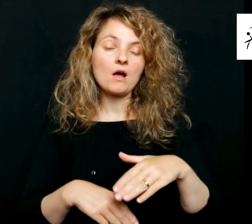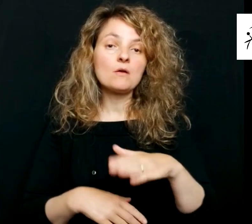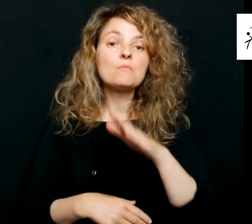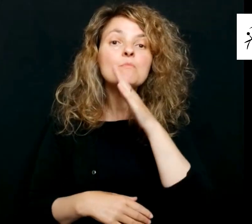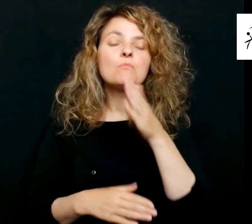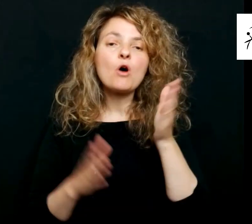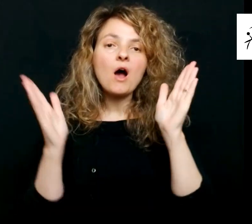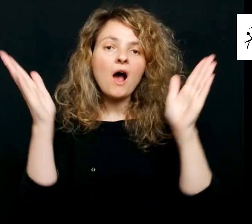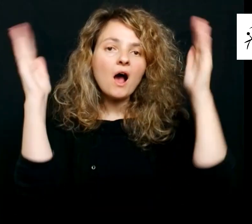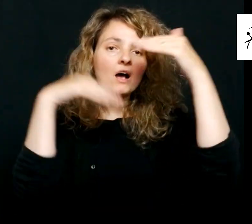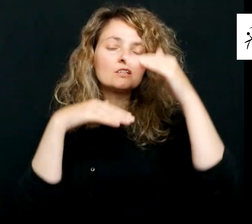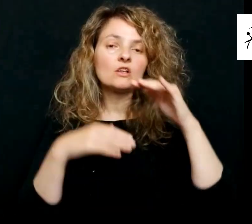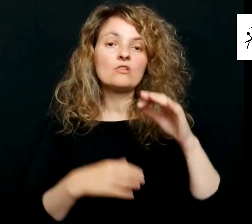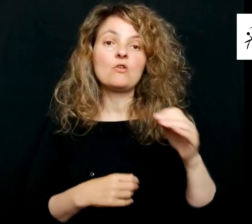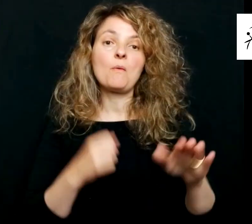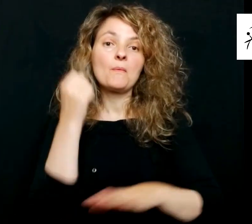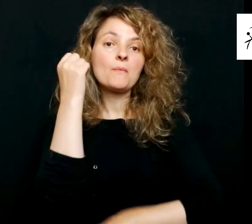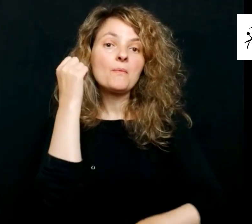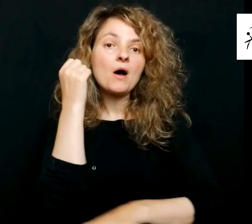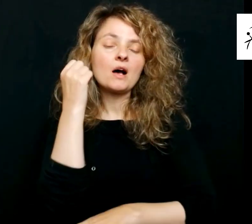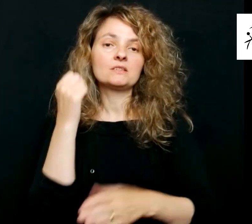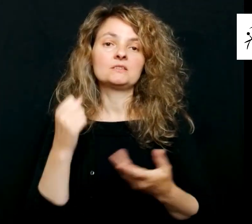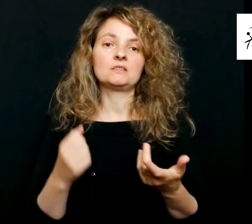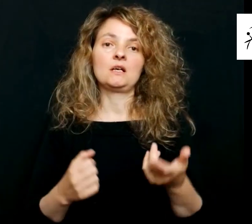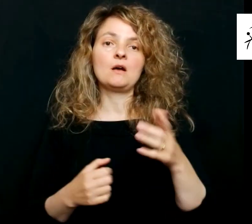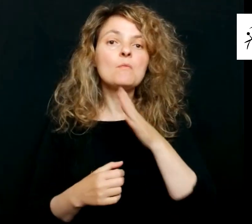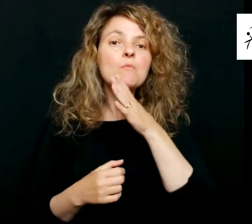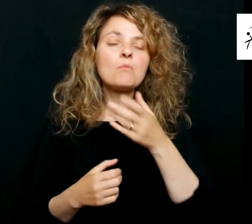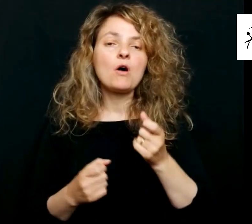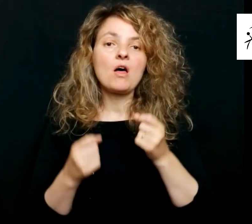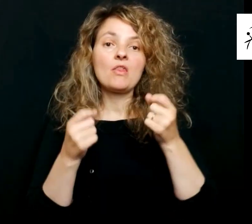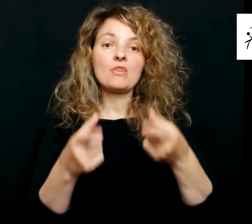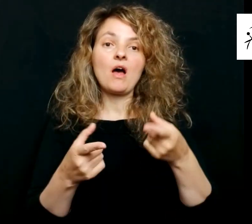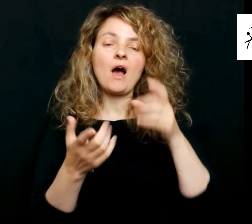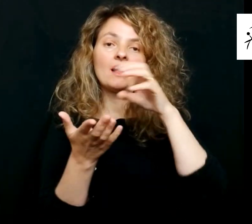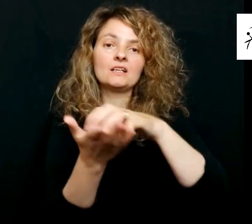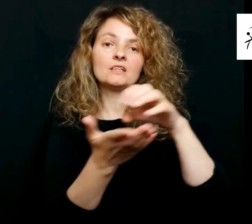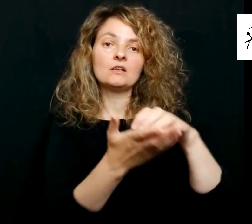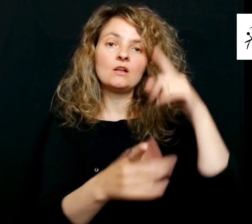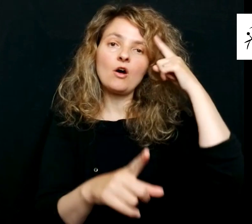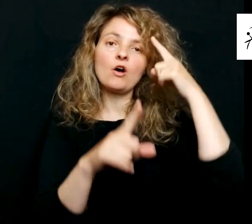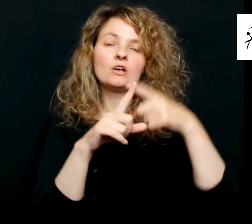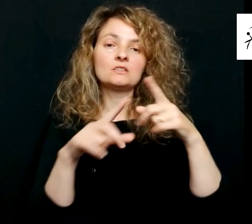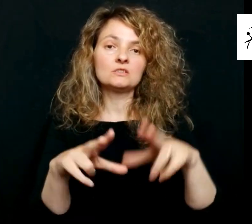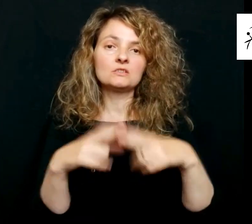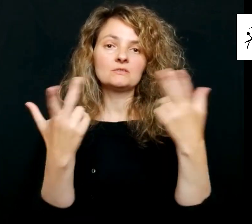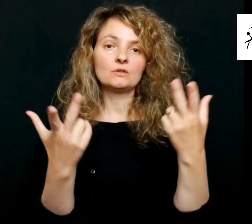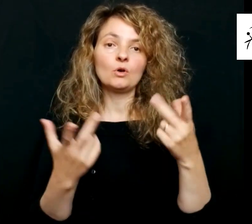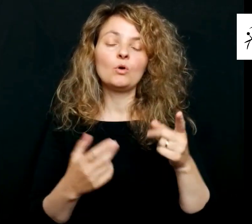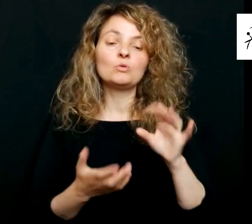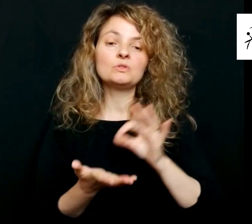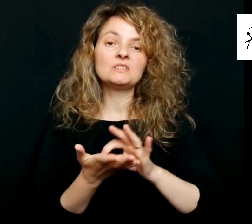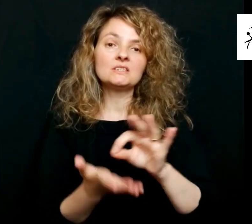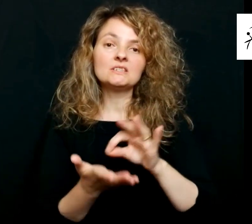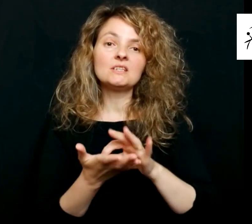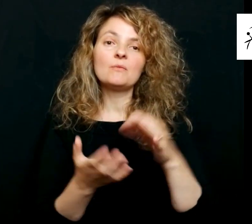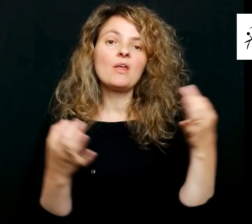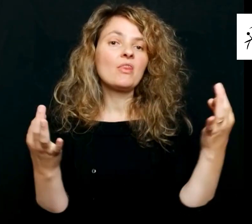dado que se trata de atenciones esenciales provistas por entidades con objetivo social, un servicio